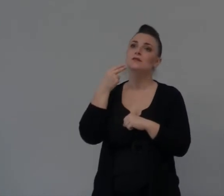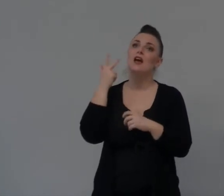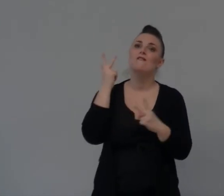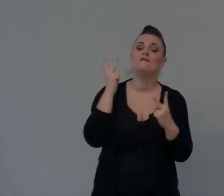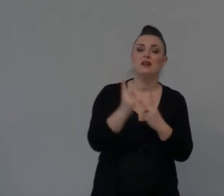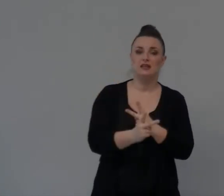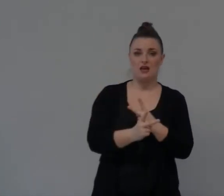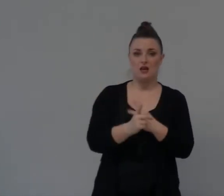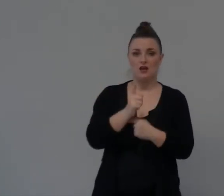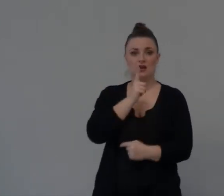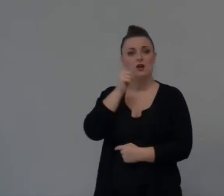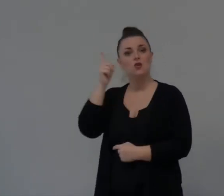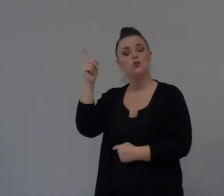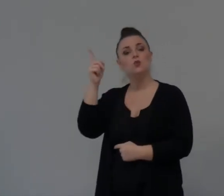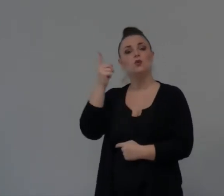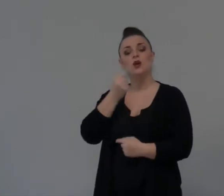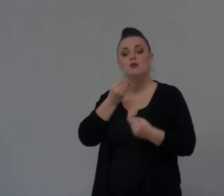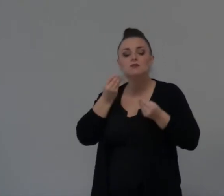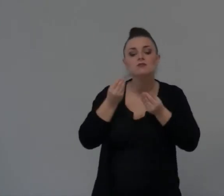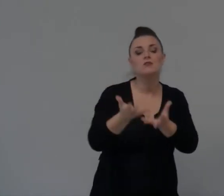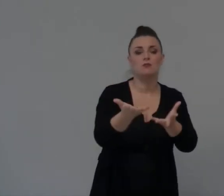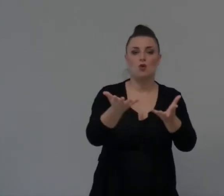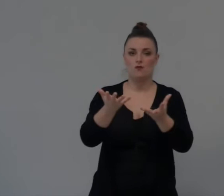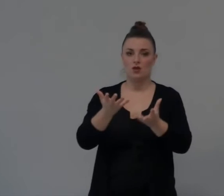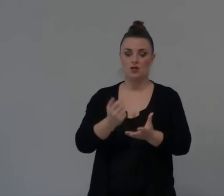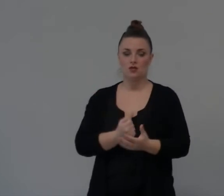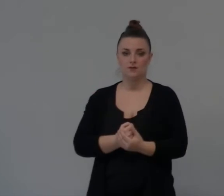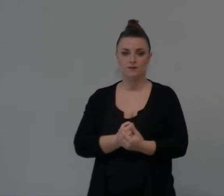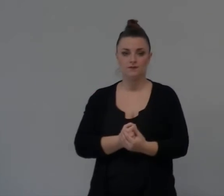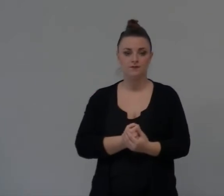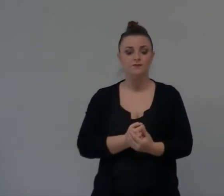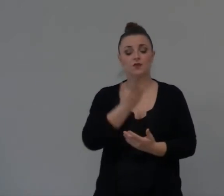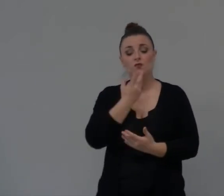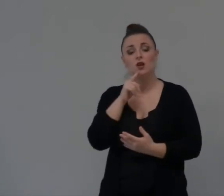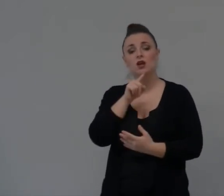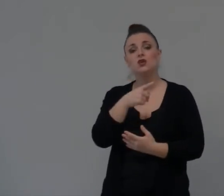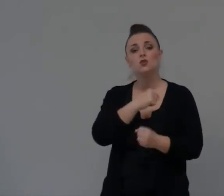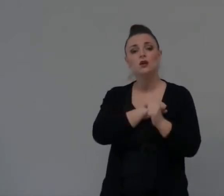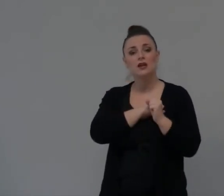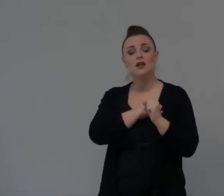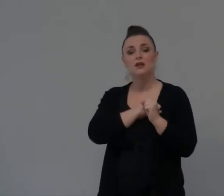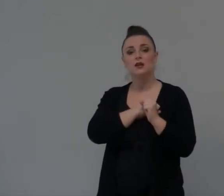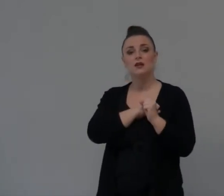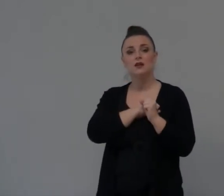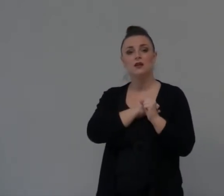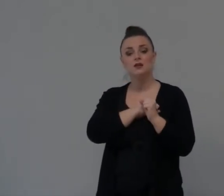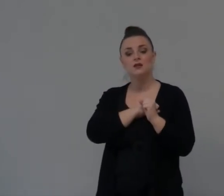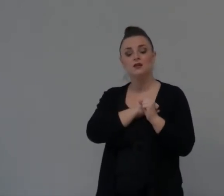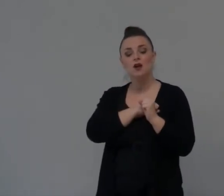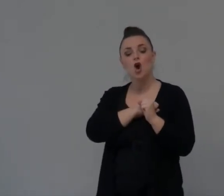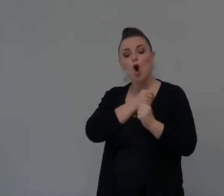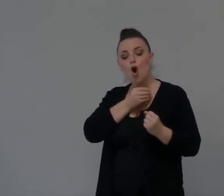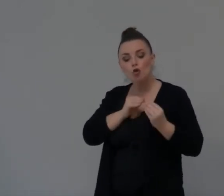Che Tu Creda Che Lui Provede Ma Vuole Anche Che Tu Abbia Un Piano Per Ma